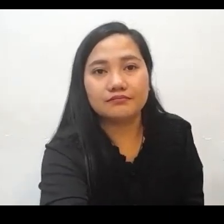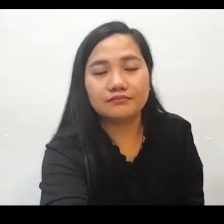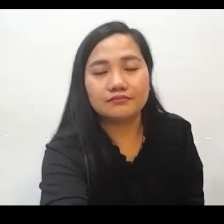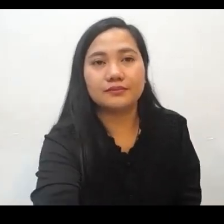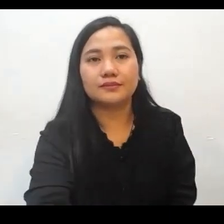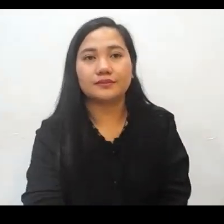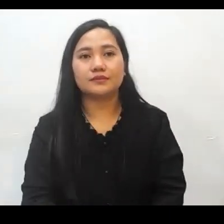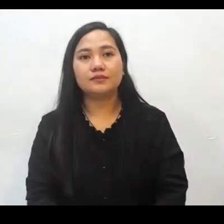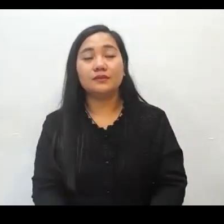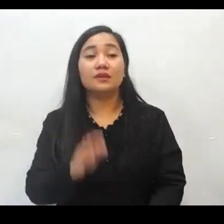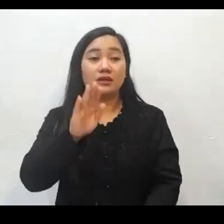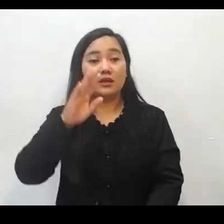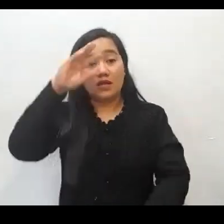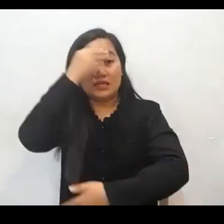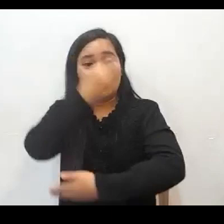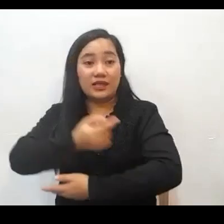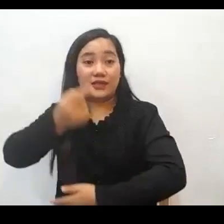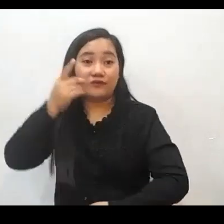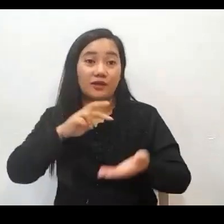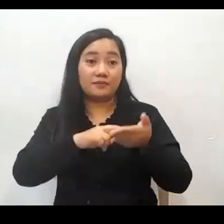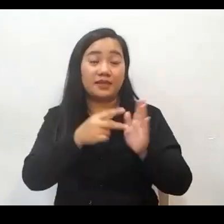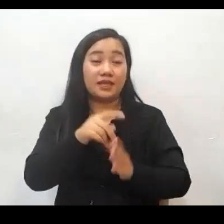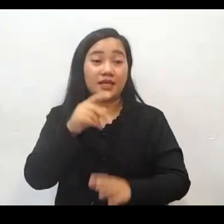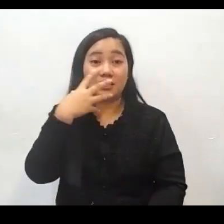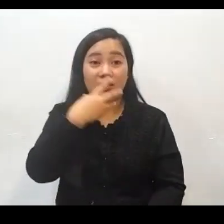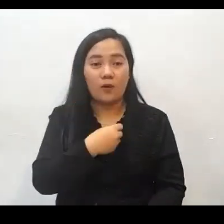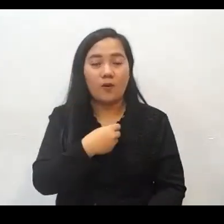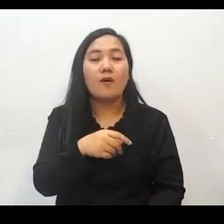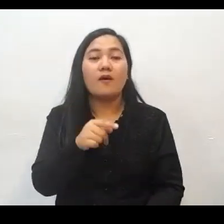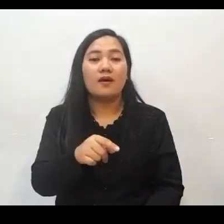Kaya ito pong mga anak ng Diyos, ito po yung mga ina po ni Seth.